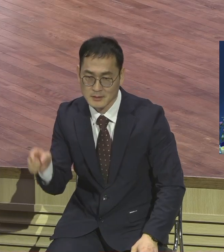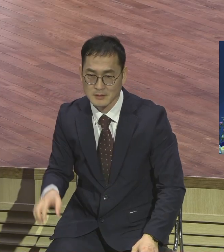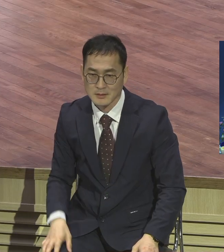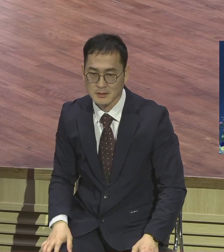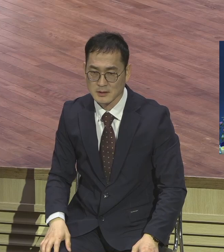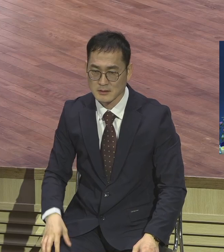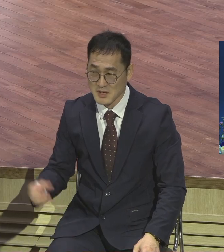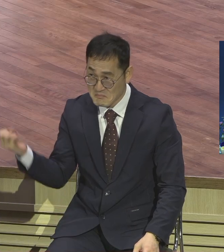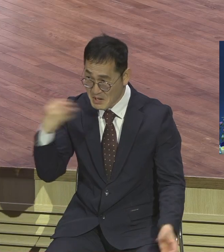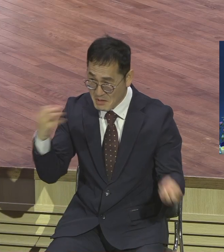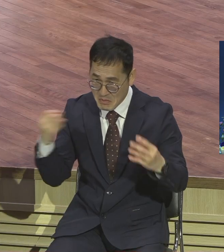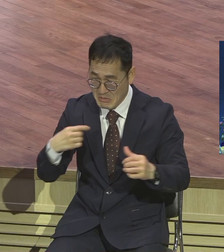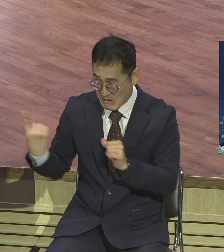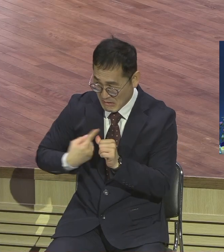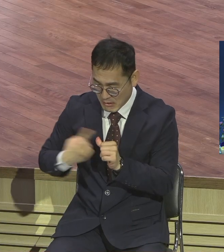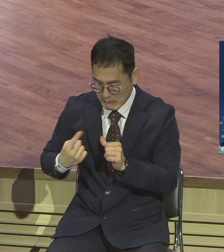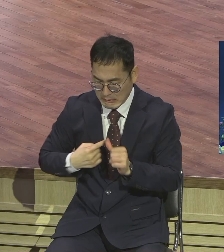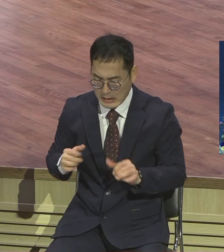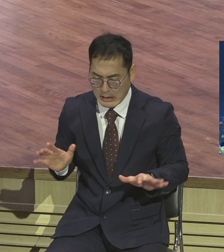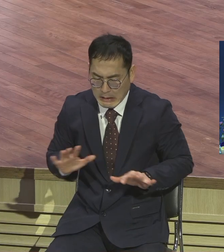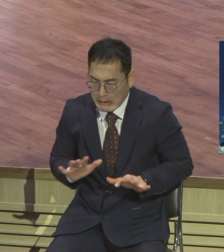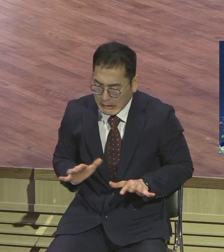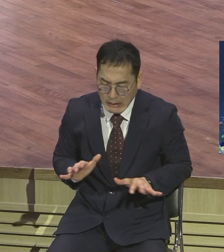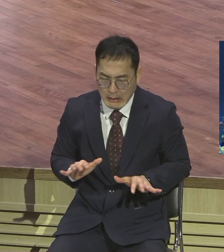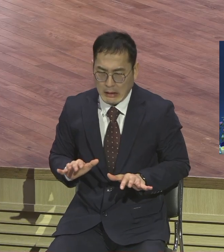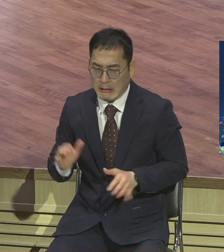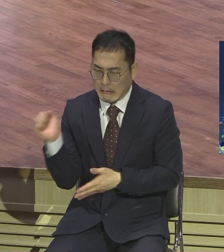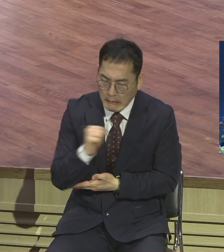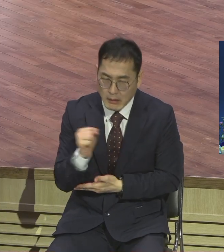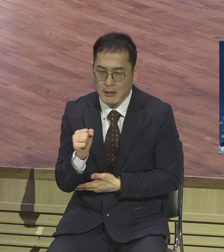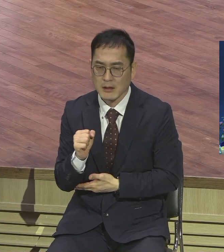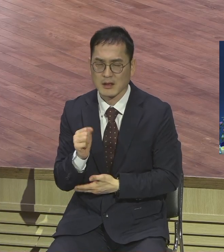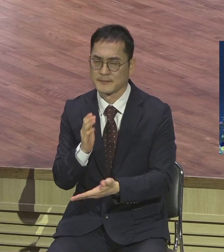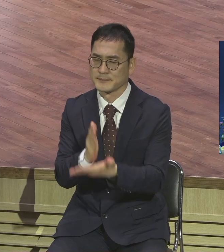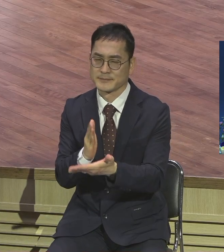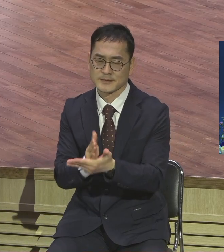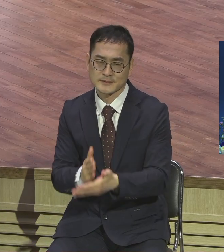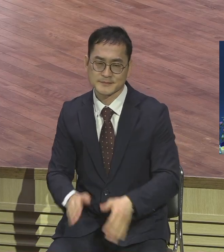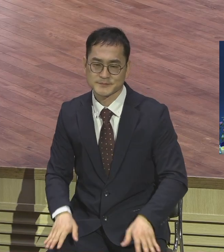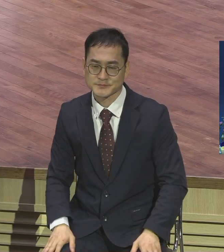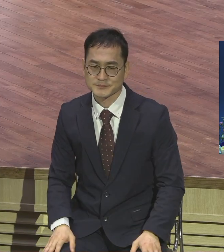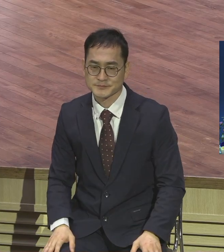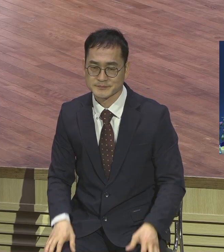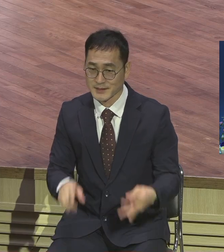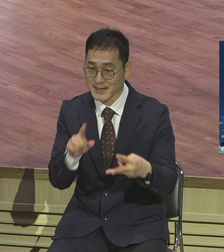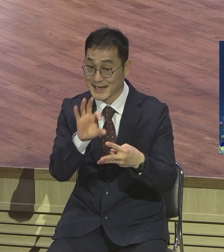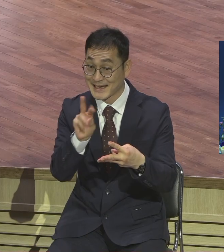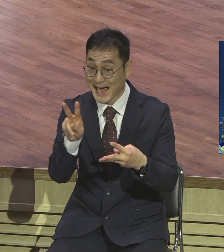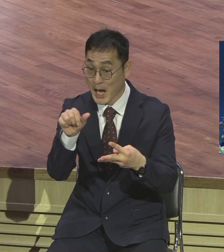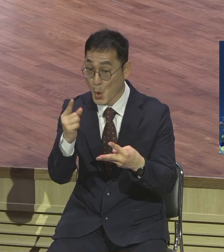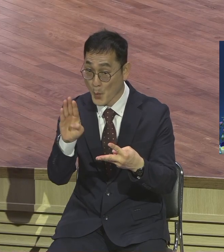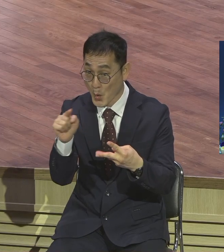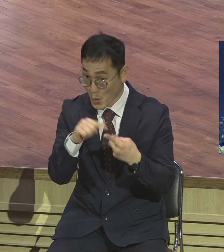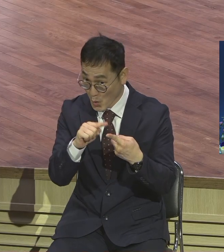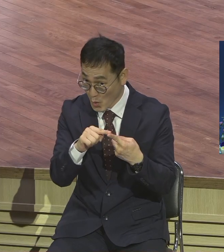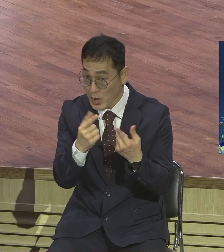자빠지 그러면 안 돼요 영계 모든 성도들 야구부처럼 영적 뚝심을 가지고 변함없이 일심